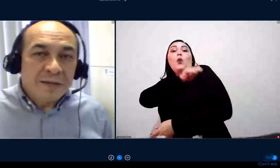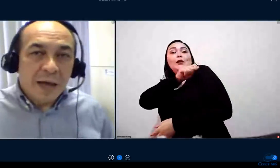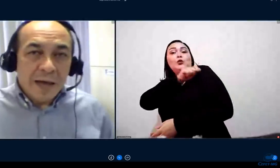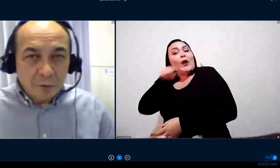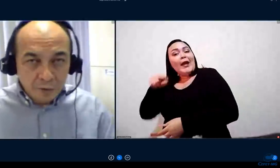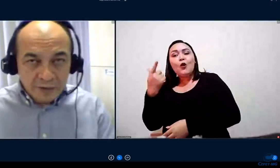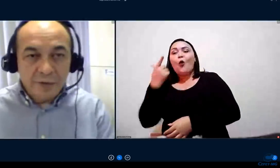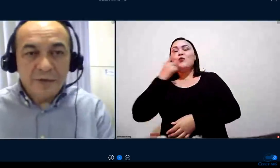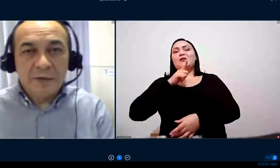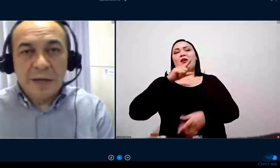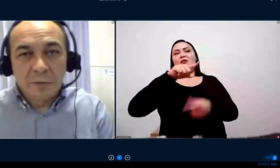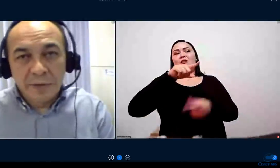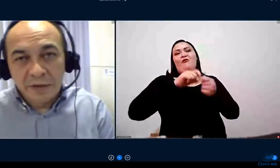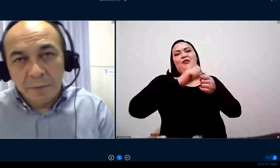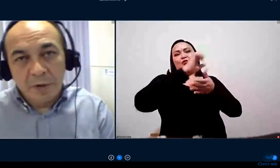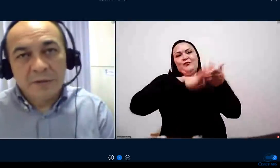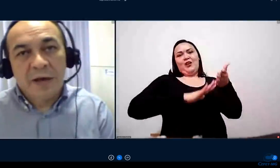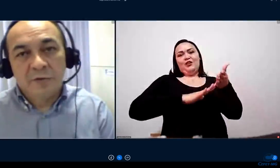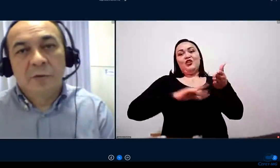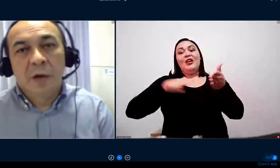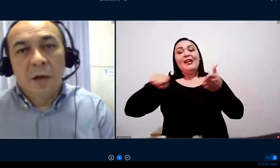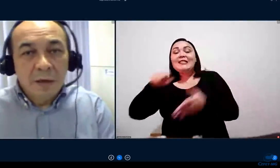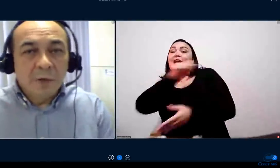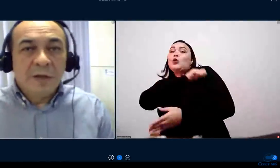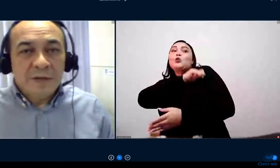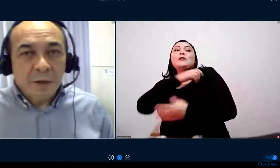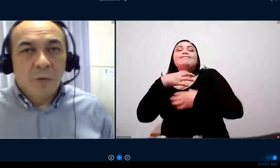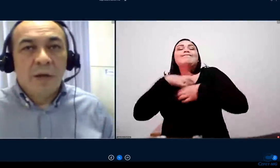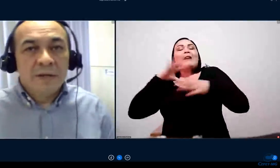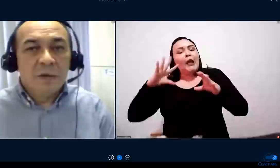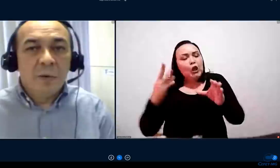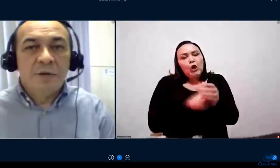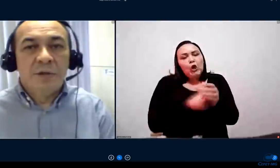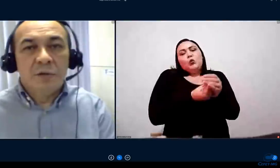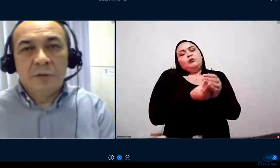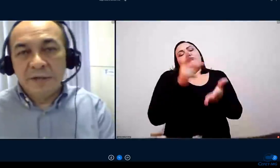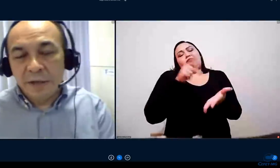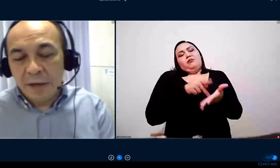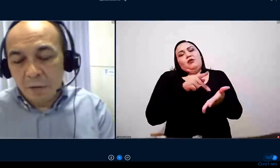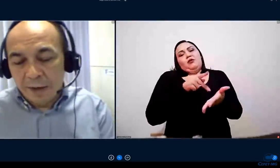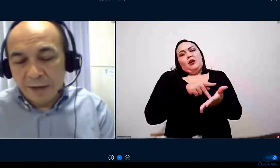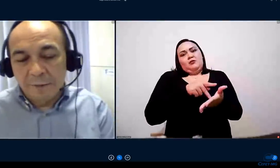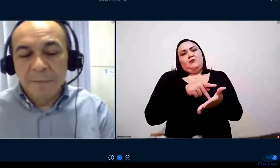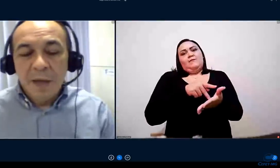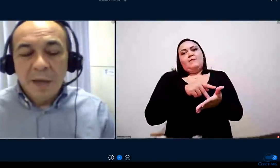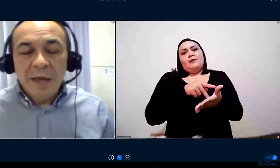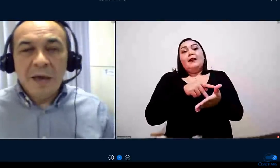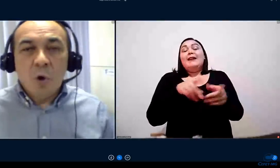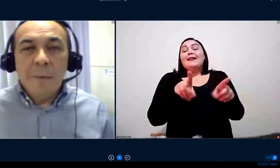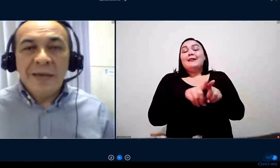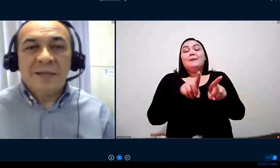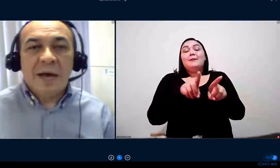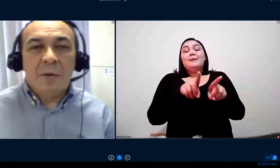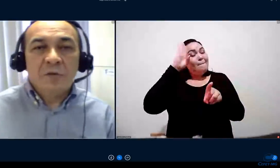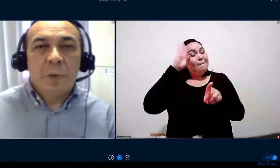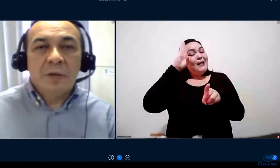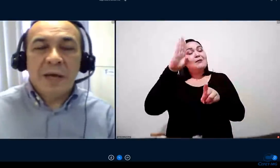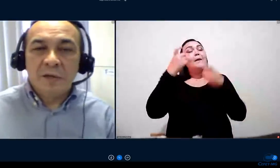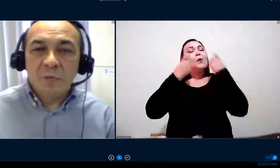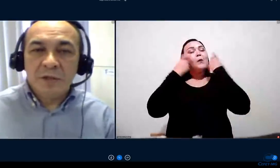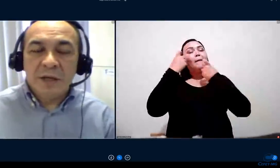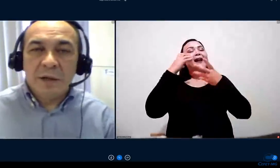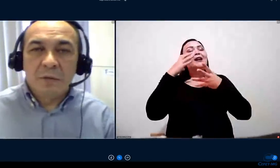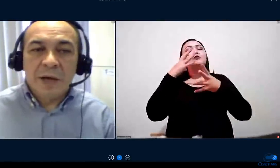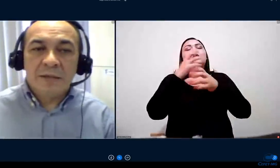que eu faça a inclusão desses alunos nesse processo e que eu dê segurança no registro dessa carga horária. E aí começaram as